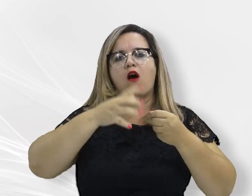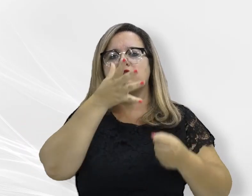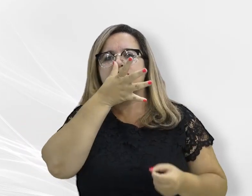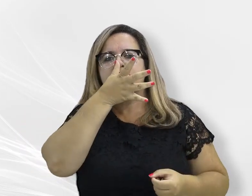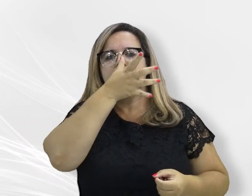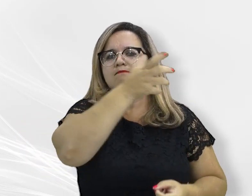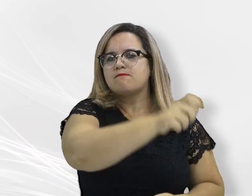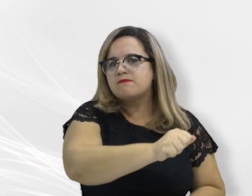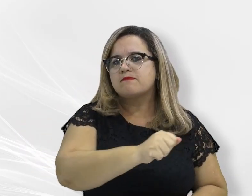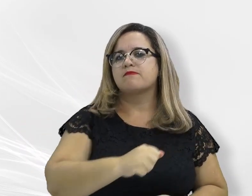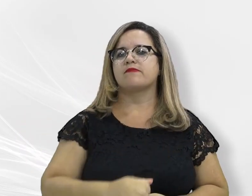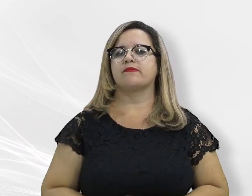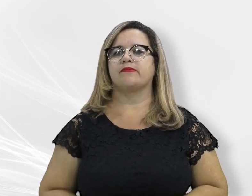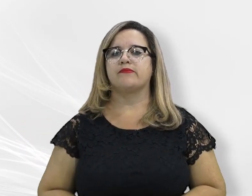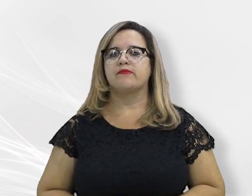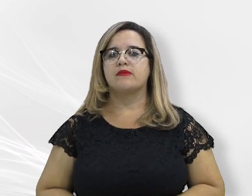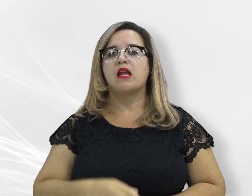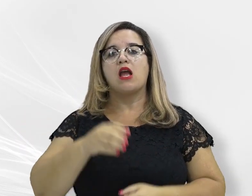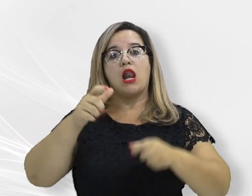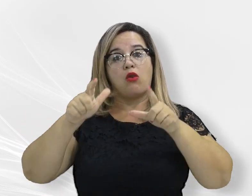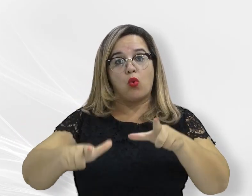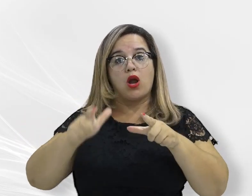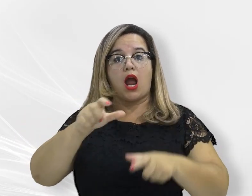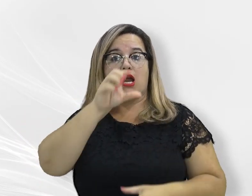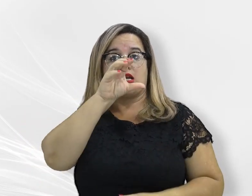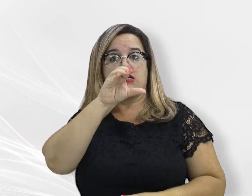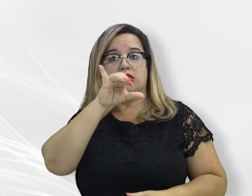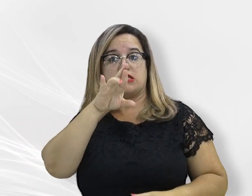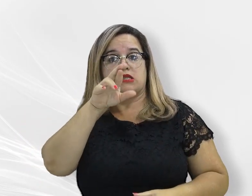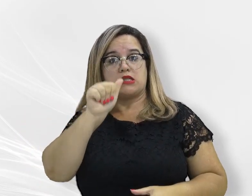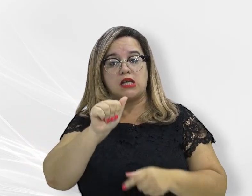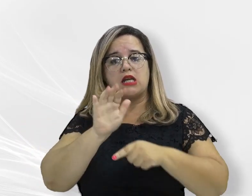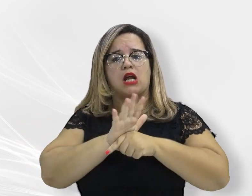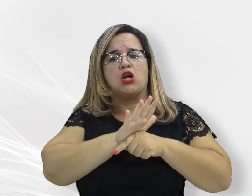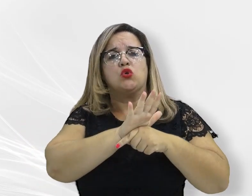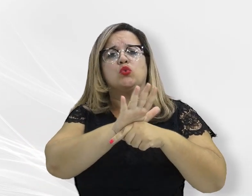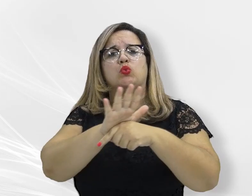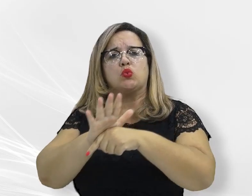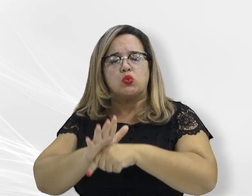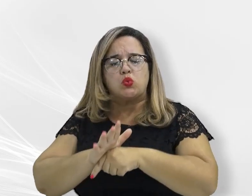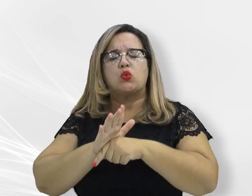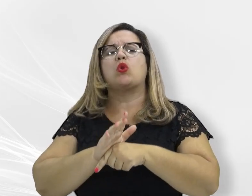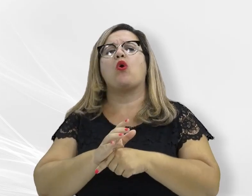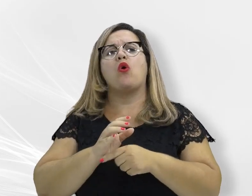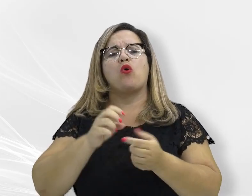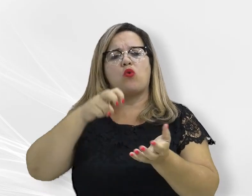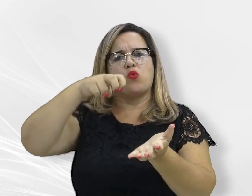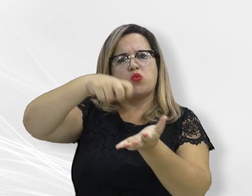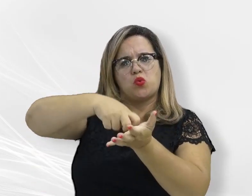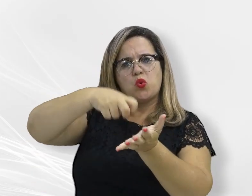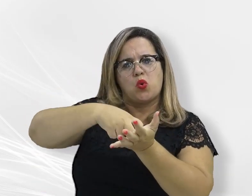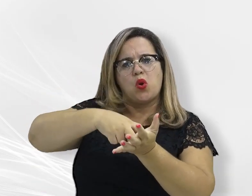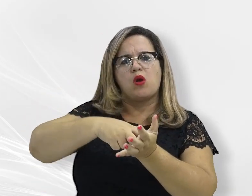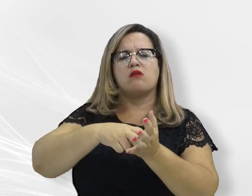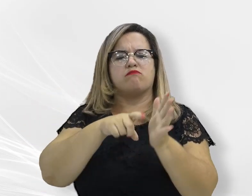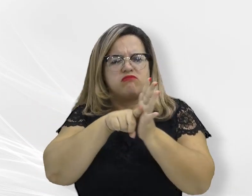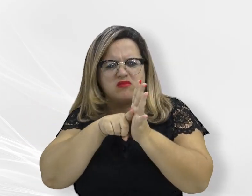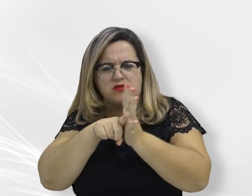Recuperação de Ativos, CIRA. O montante inclui os resultados obtidos com ações penais, investigações criminais